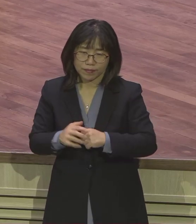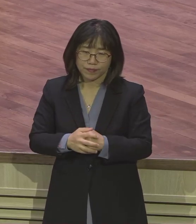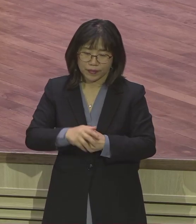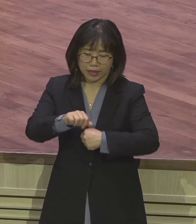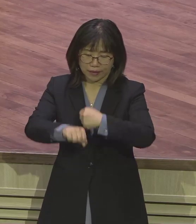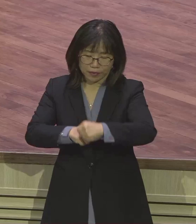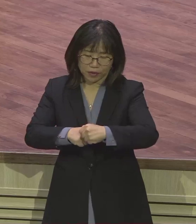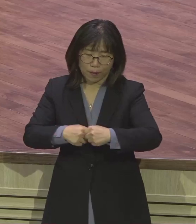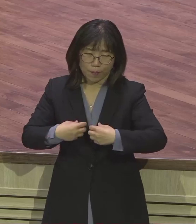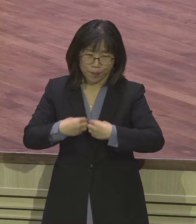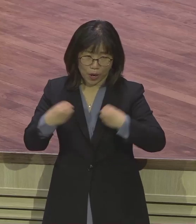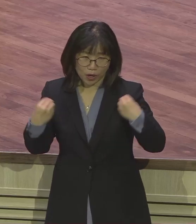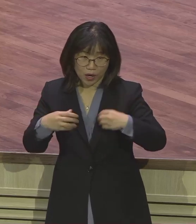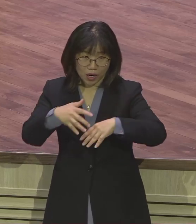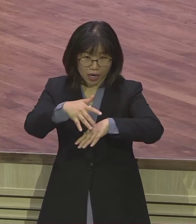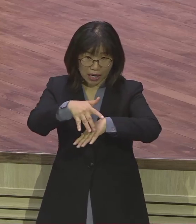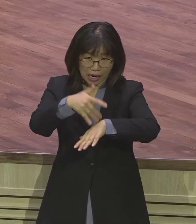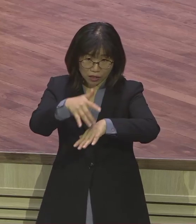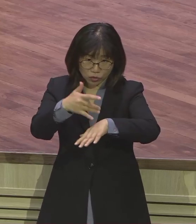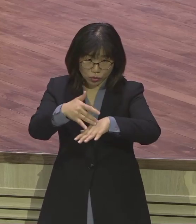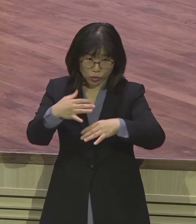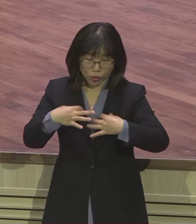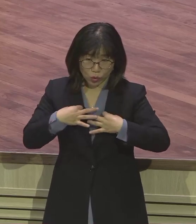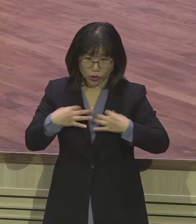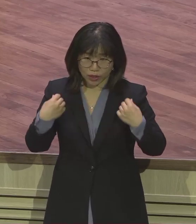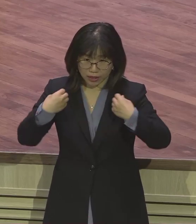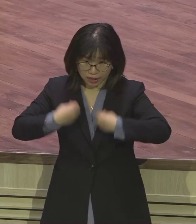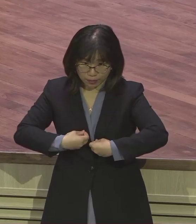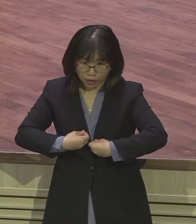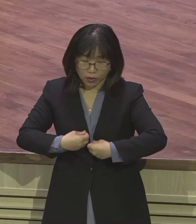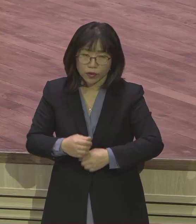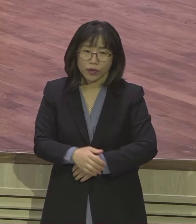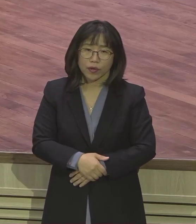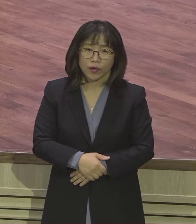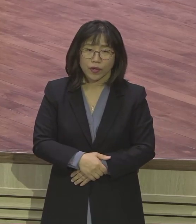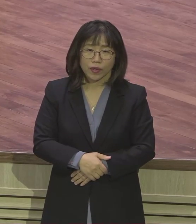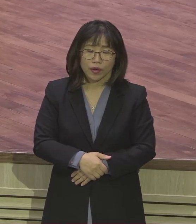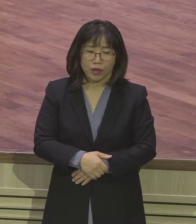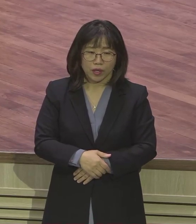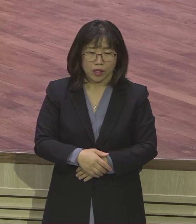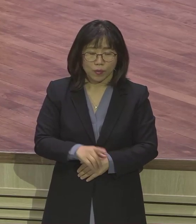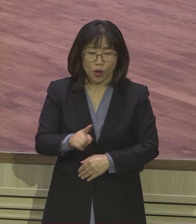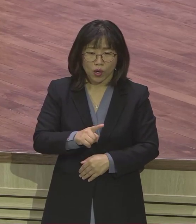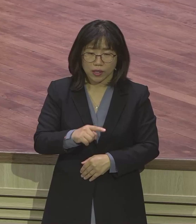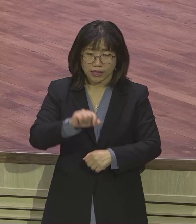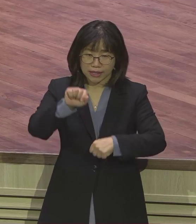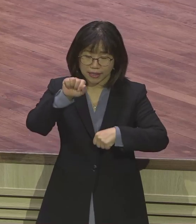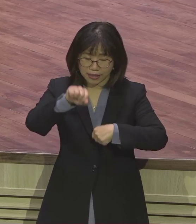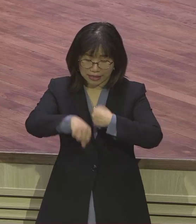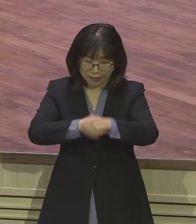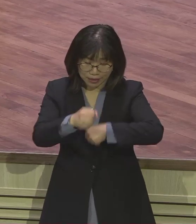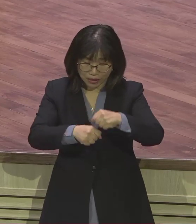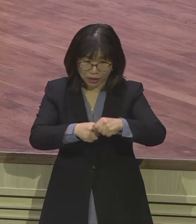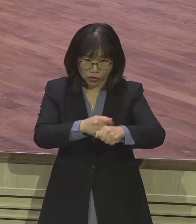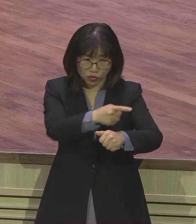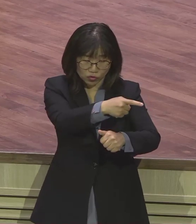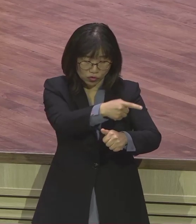가죽이, 예를 들면 가죽옷, 짐승을 잡아서 가죽옷을 입혔으니 온몸에 피잖아요. 가죽옷을 잡아가,